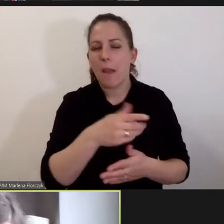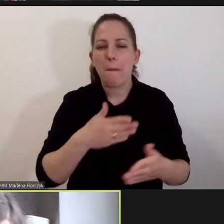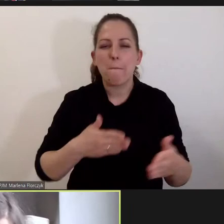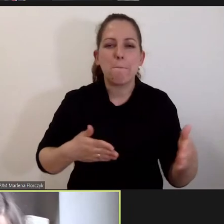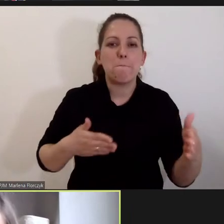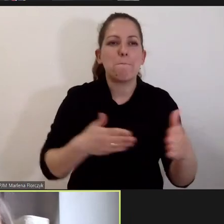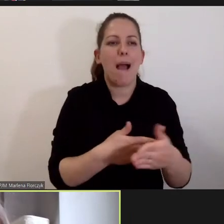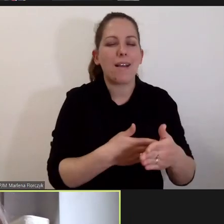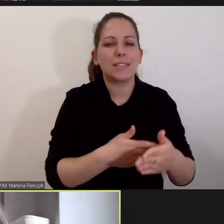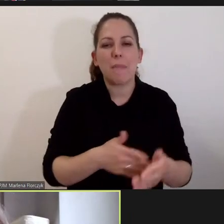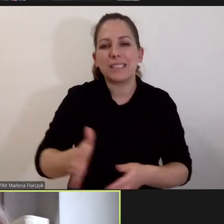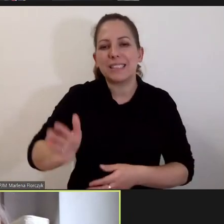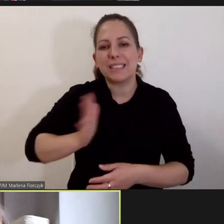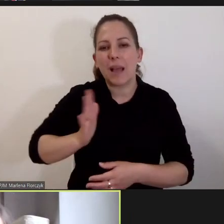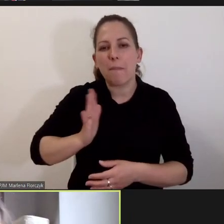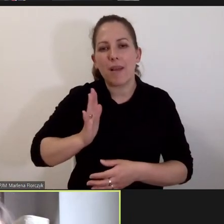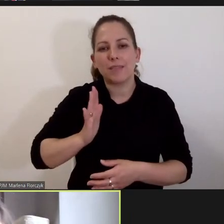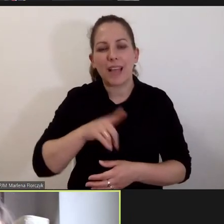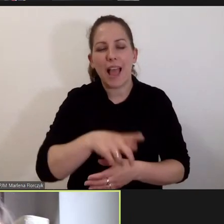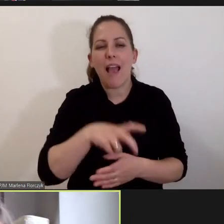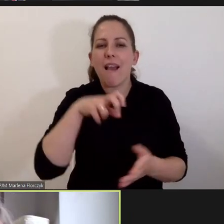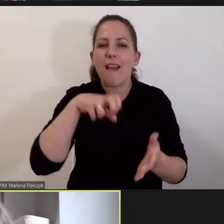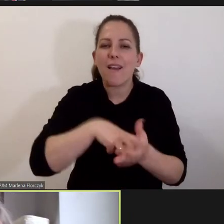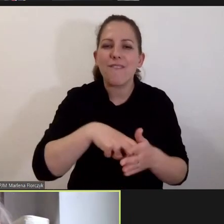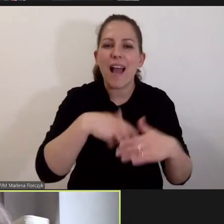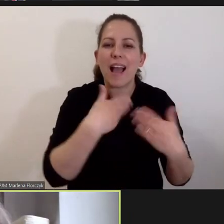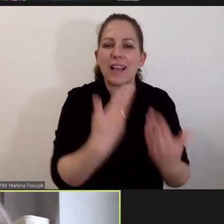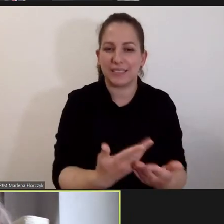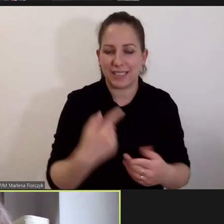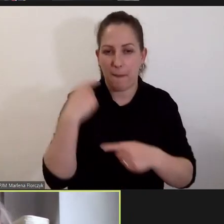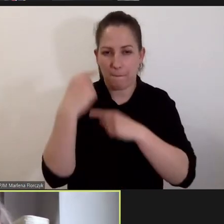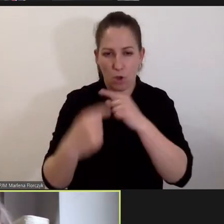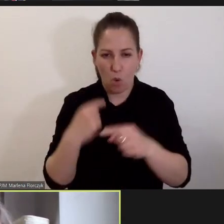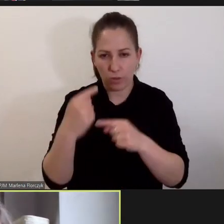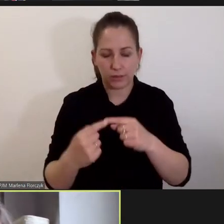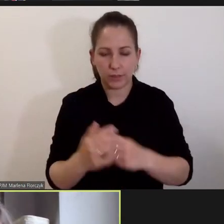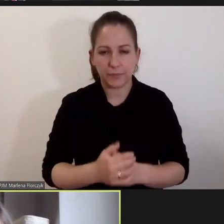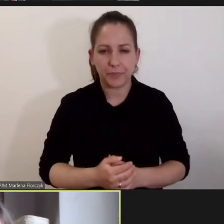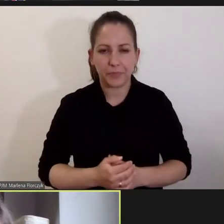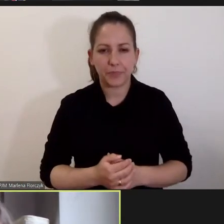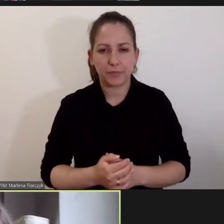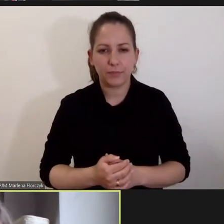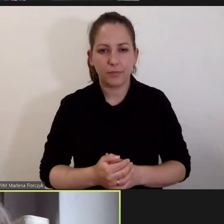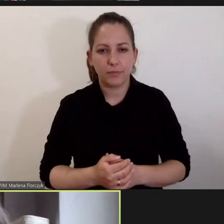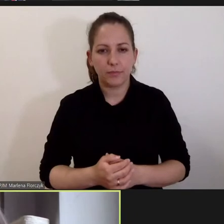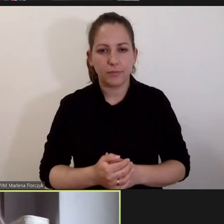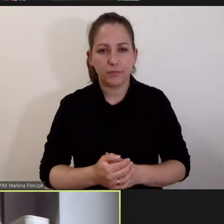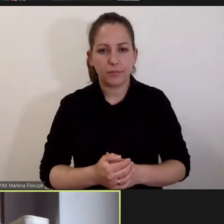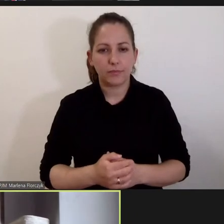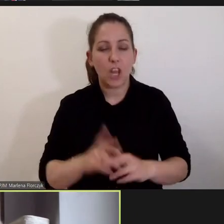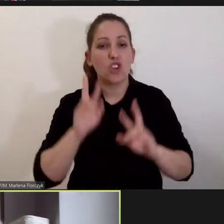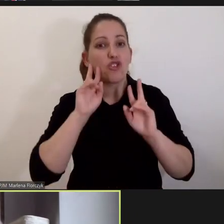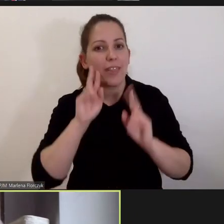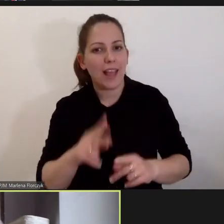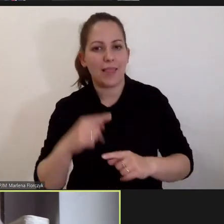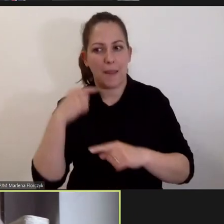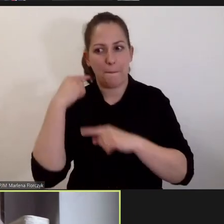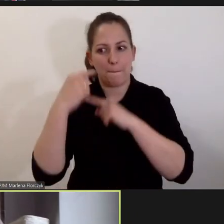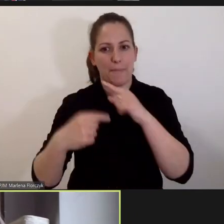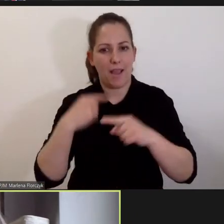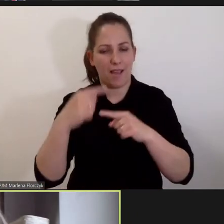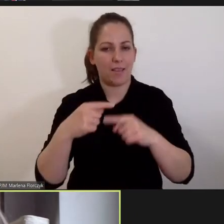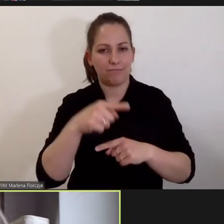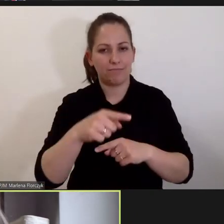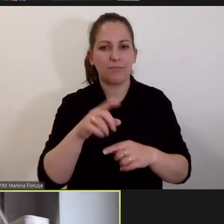zabezpieczyć gwarancje procesowe i rzetelność postępowania, gwarancje procesowe